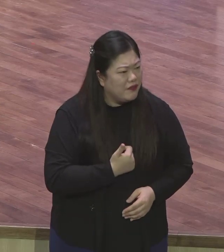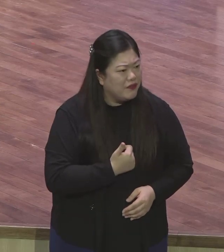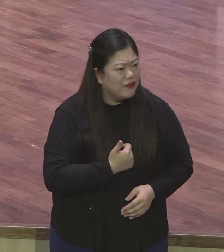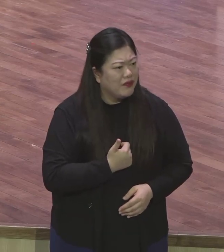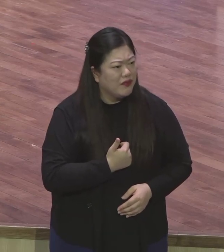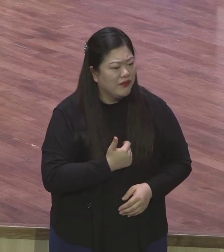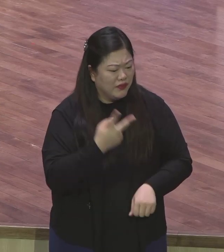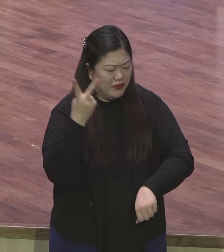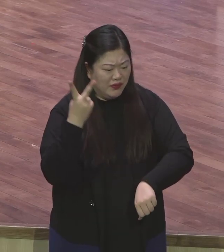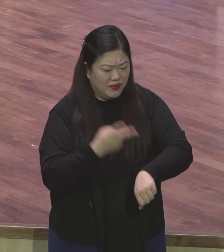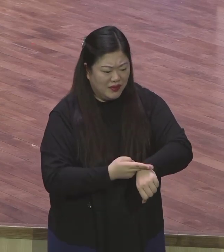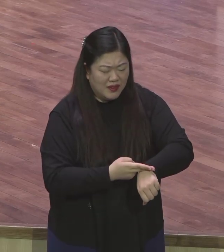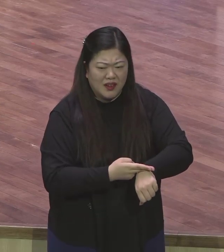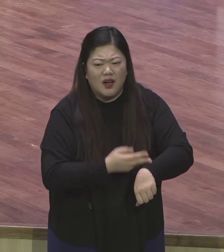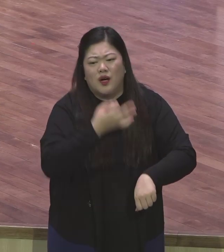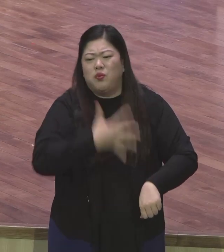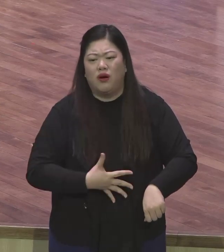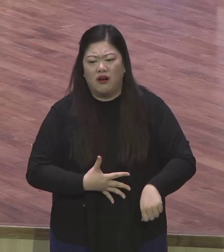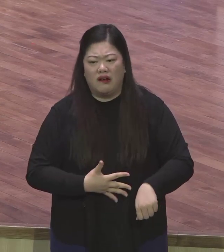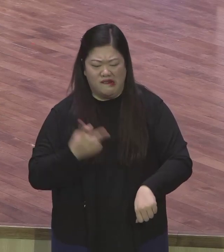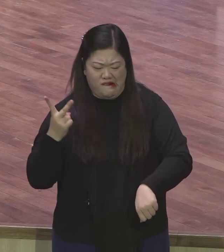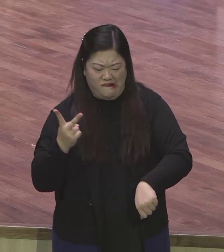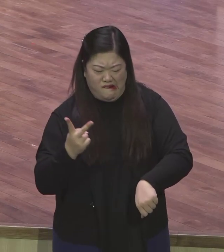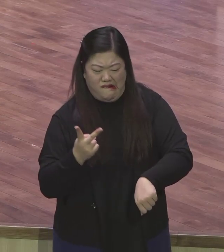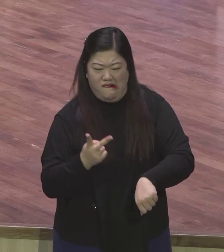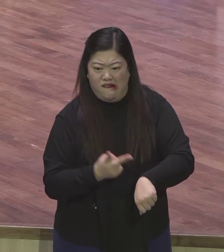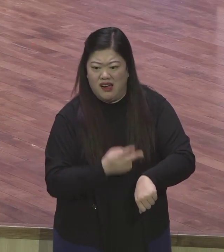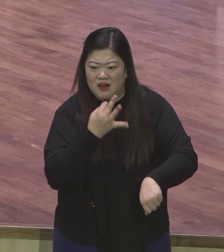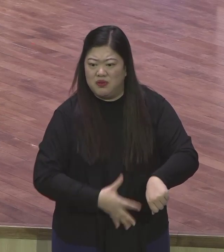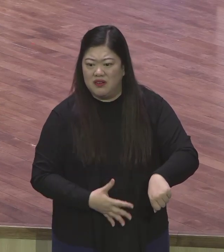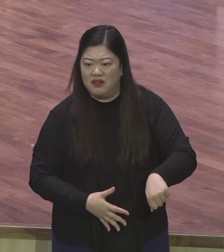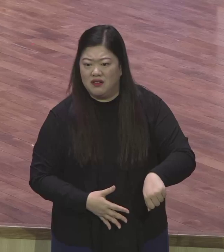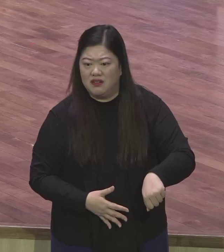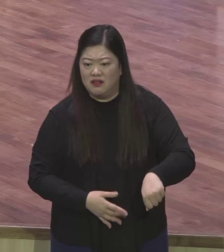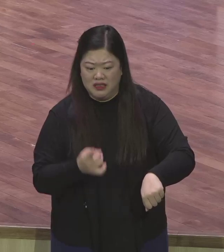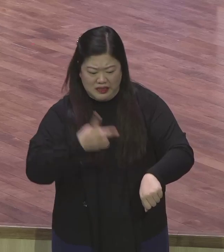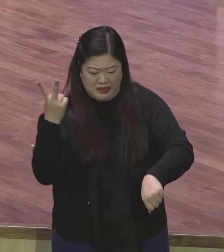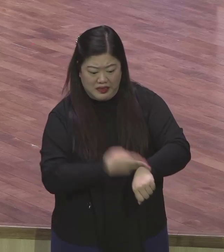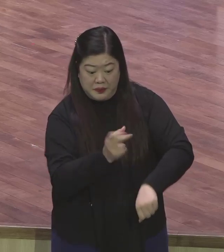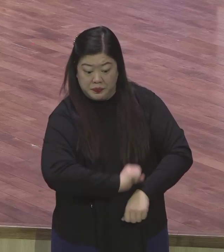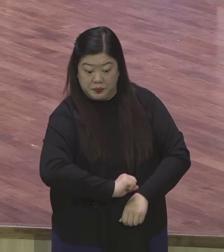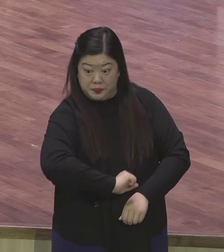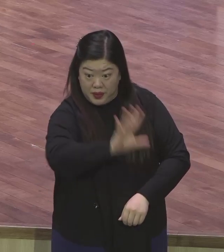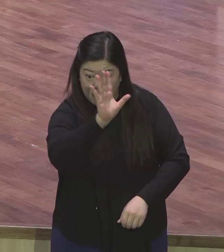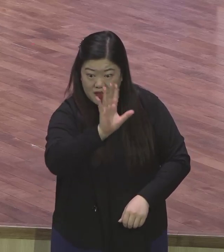벗어나고 그래서 믿음이 중요해요 하나님의 말씀을 믿는 게 중요한데 이 옛틀에서 아직 살고 있기 때문에